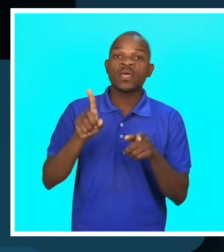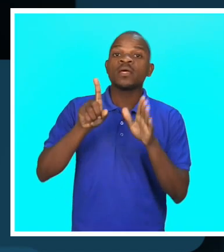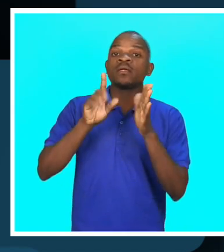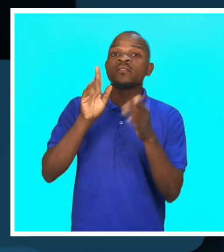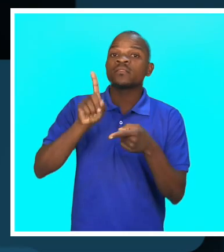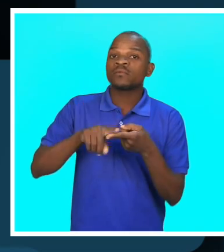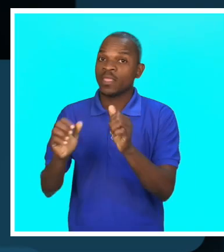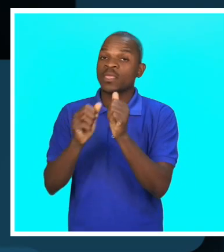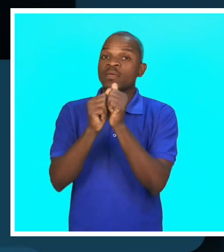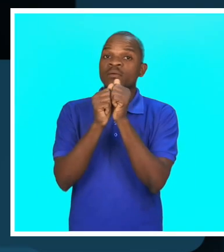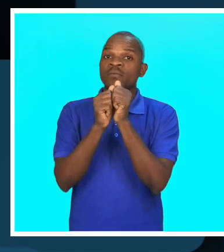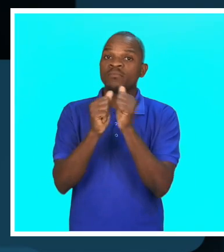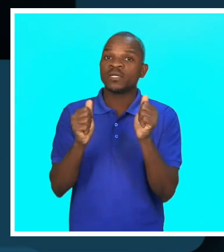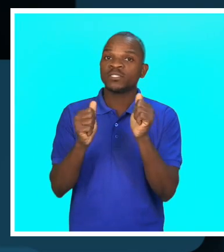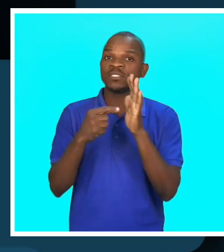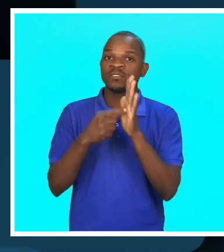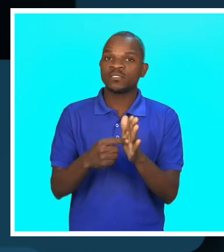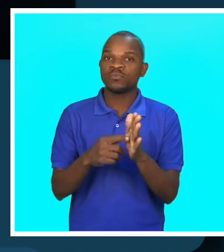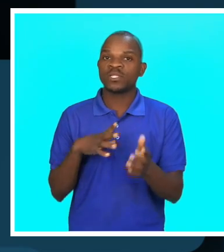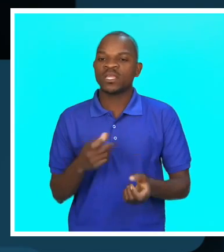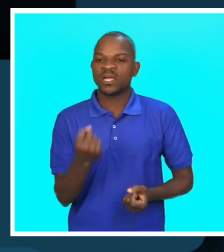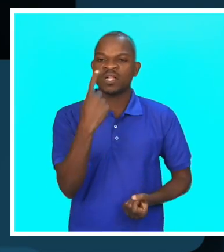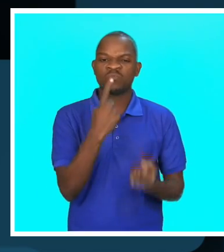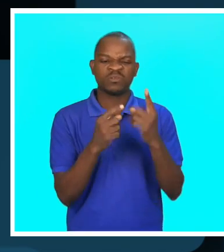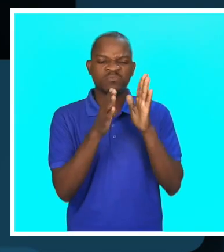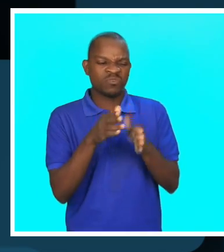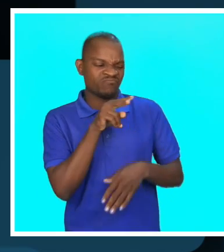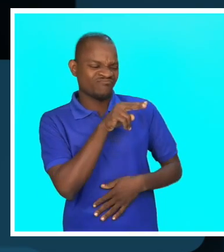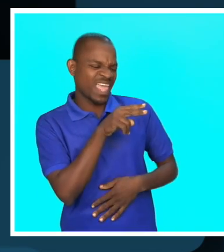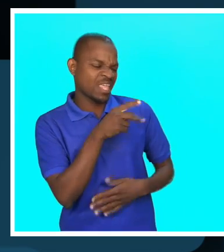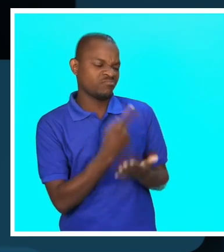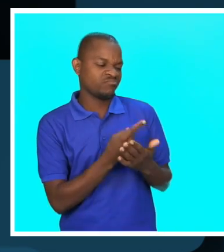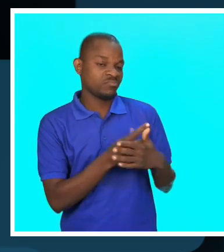gostavam, mas sabem pessoas, por exemplo, aqui as pessoas, outras pessoas não dão valor.